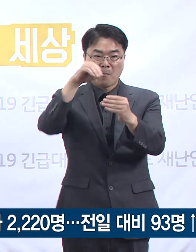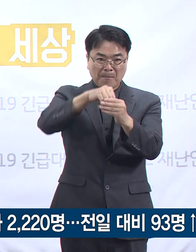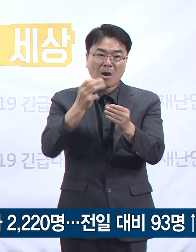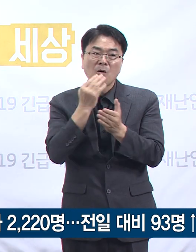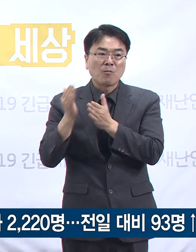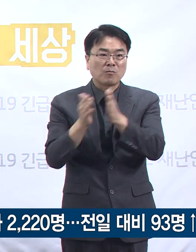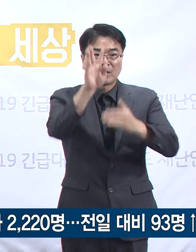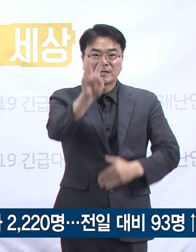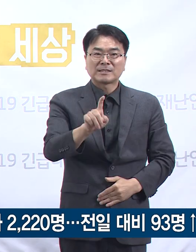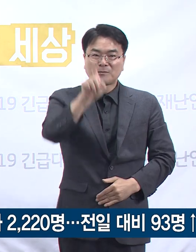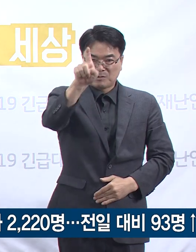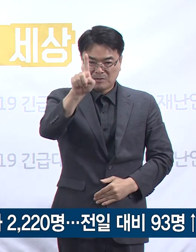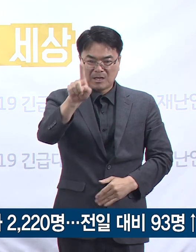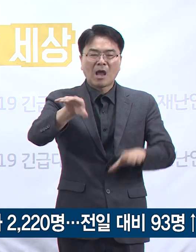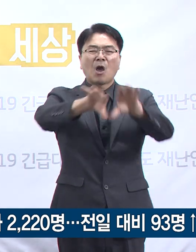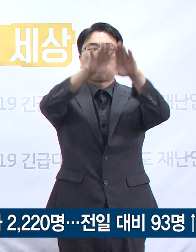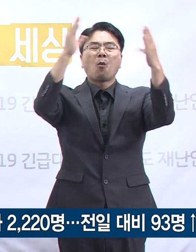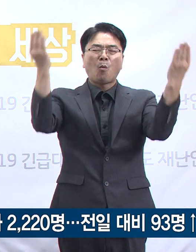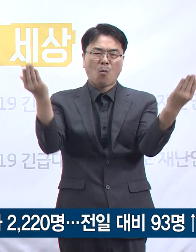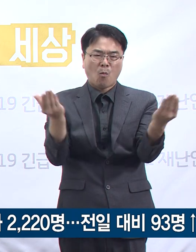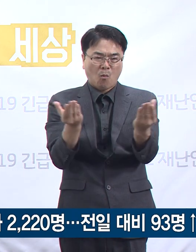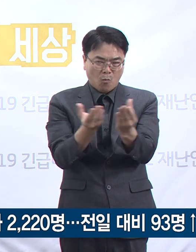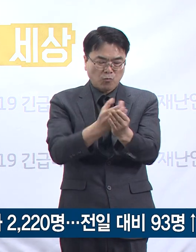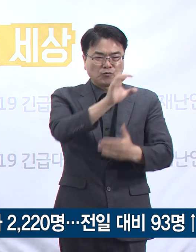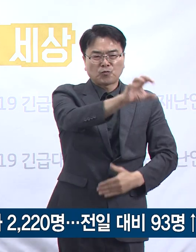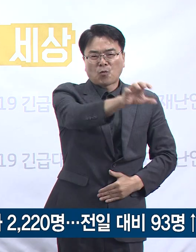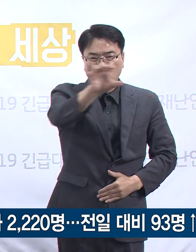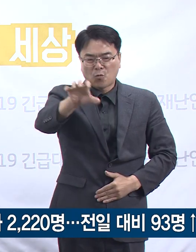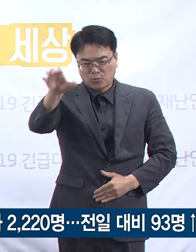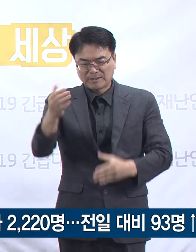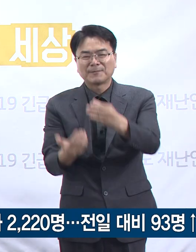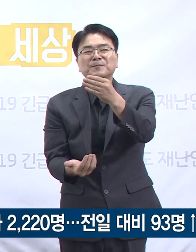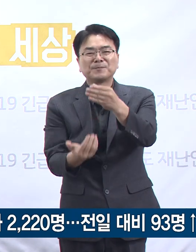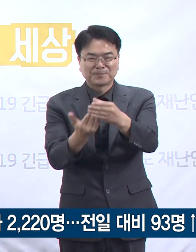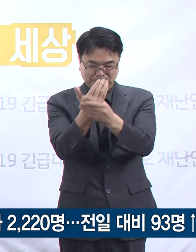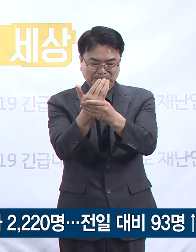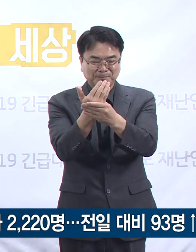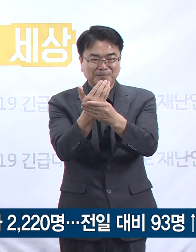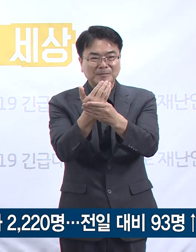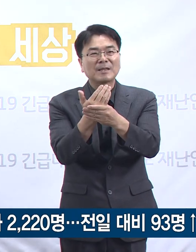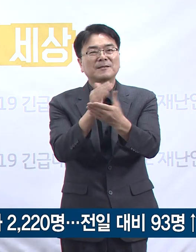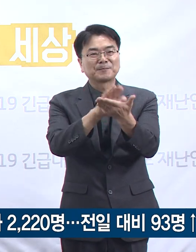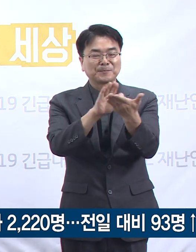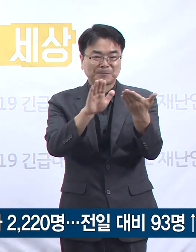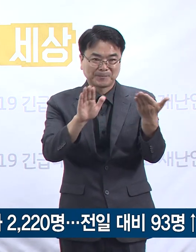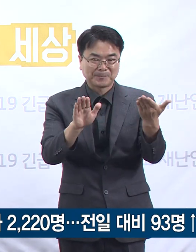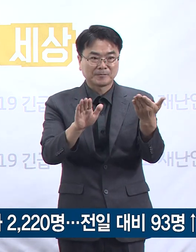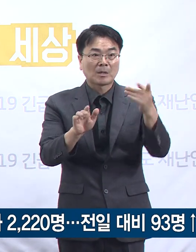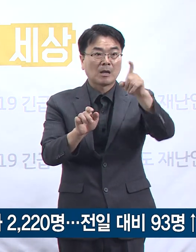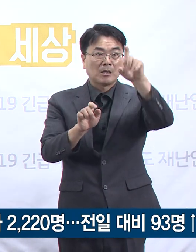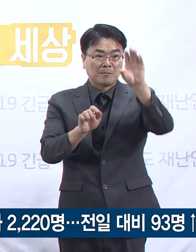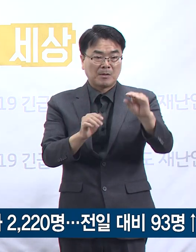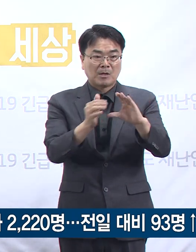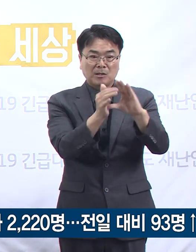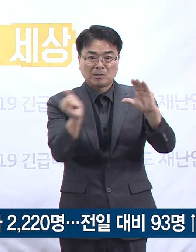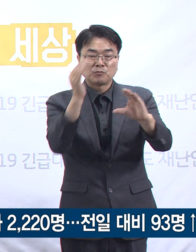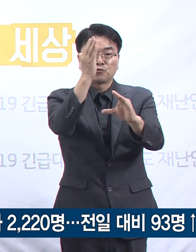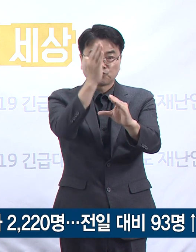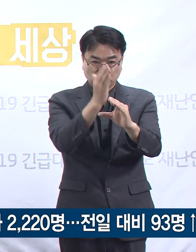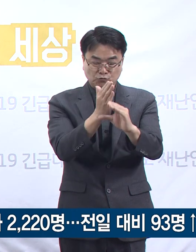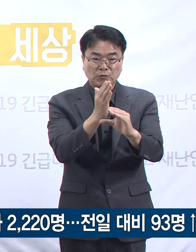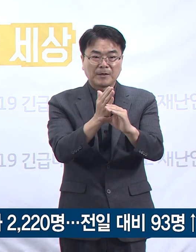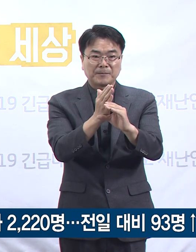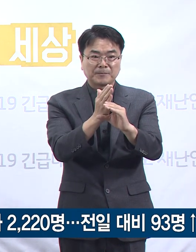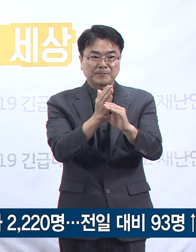내 31개 시군 전역에서 모두 확진자가 발생했습니다. 도내 시군별 인구 10만 명당 확진자 발생 수는